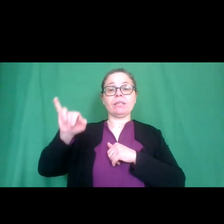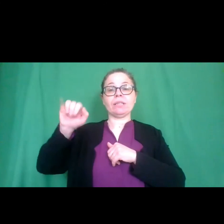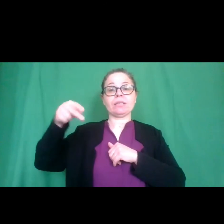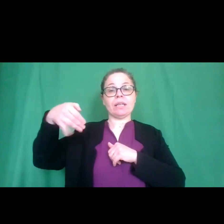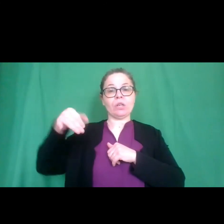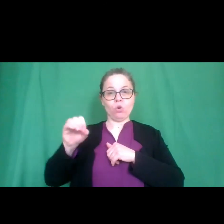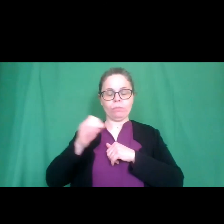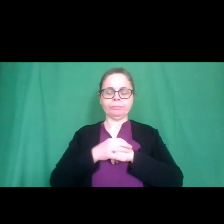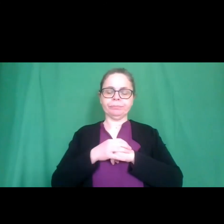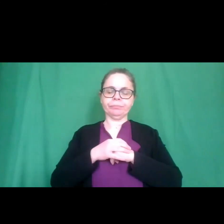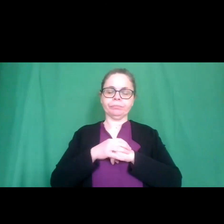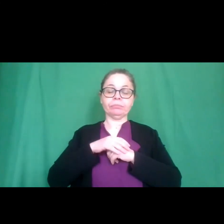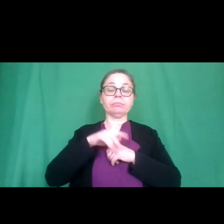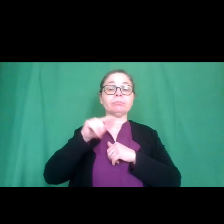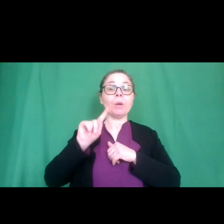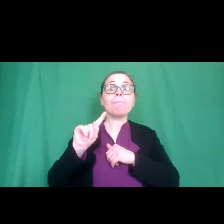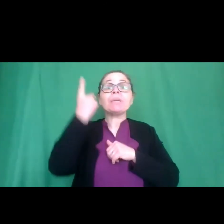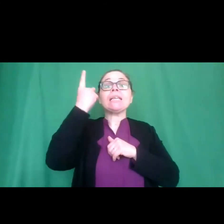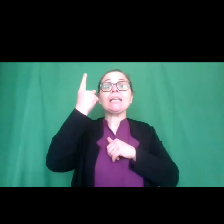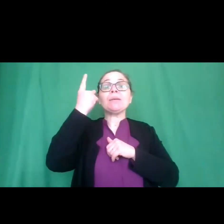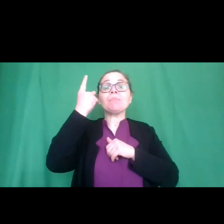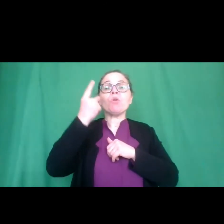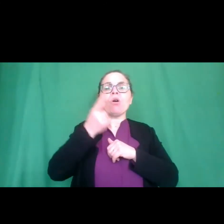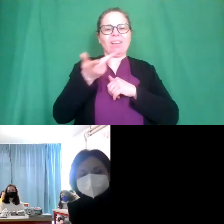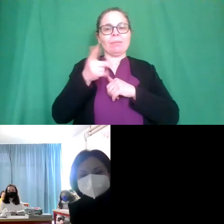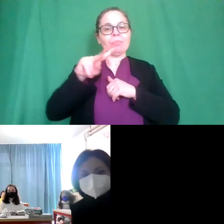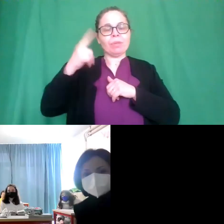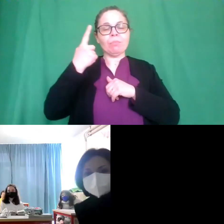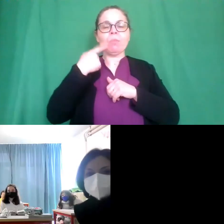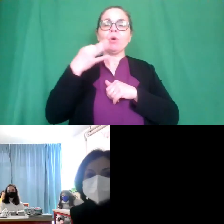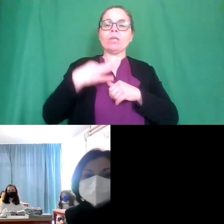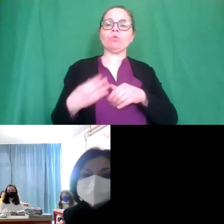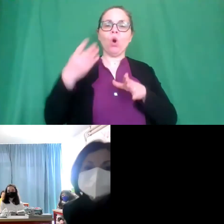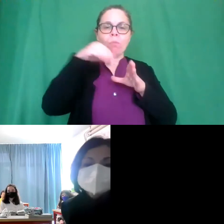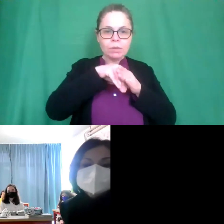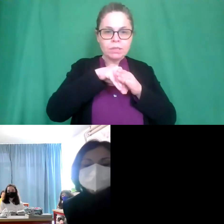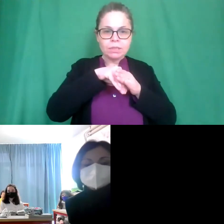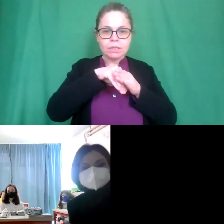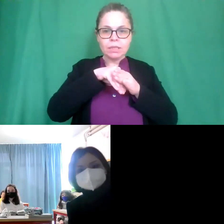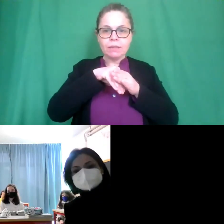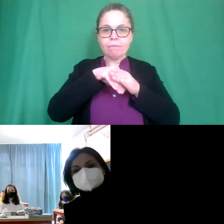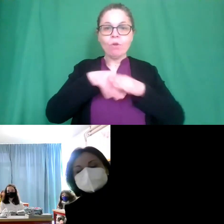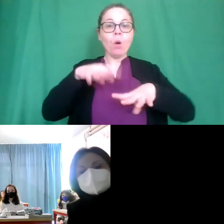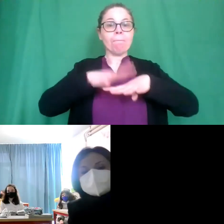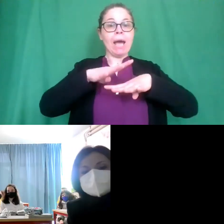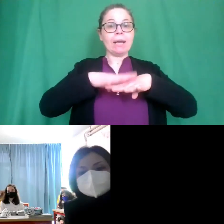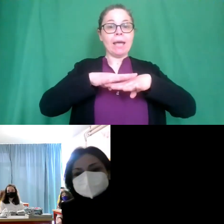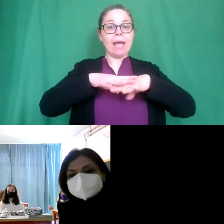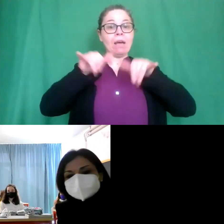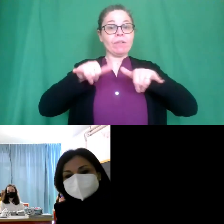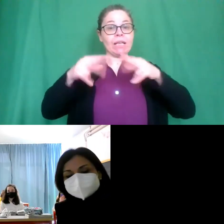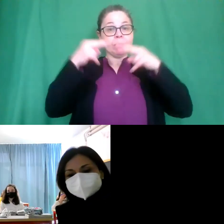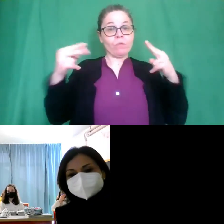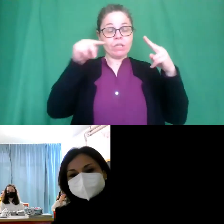poi abbiamo il terzo primo posto dell'istituto comprensivo di Marghera in provincia di